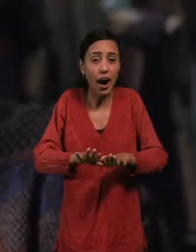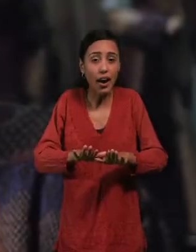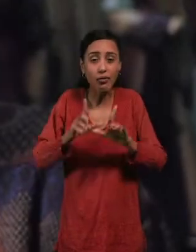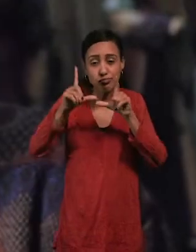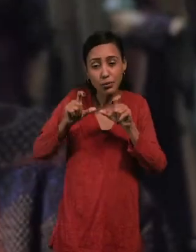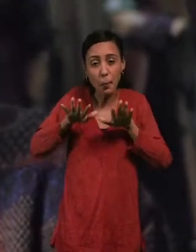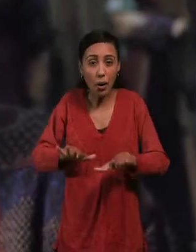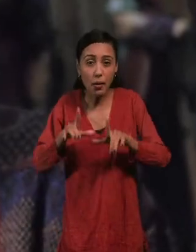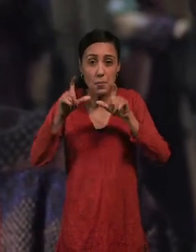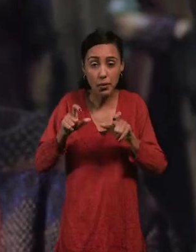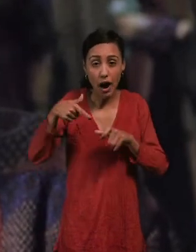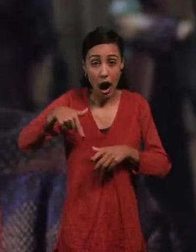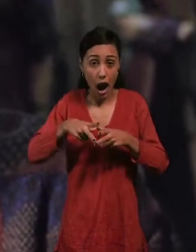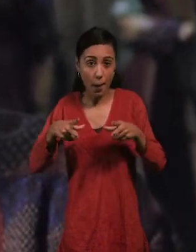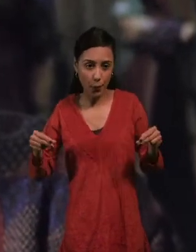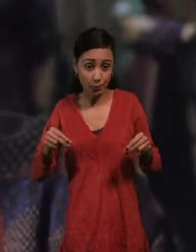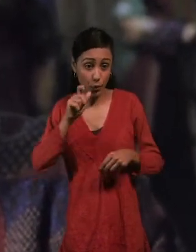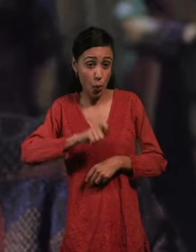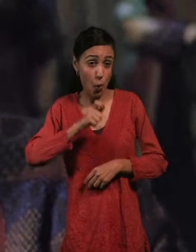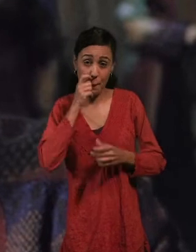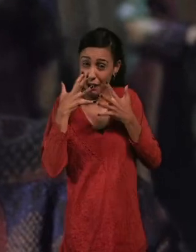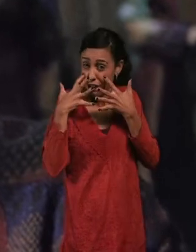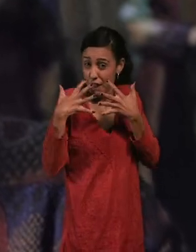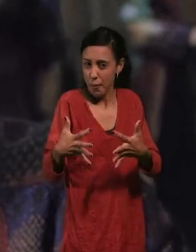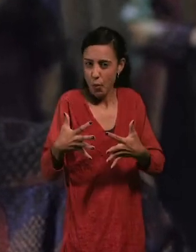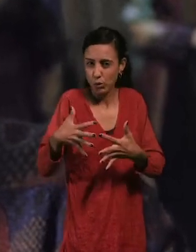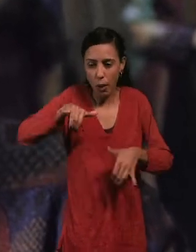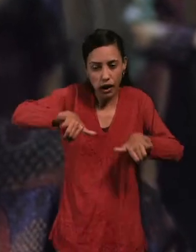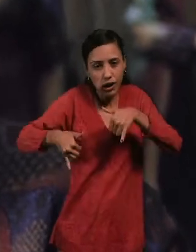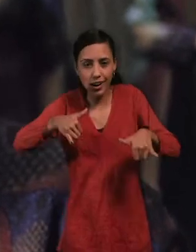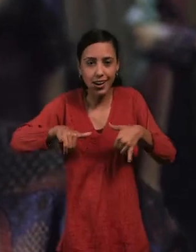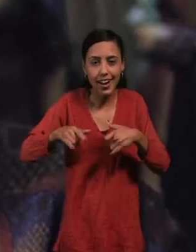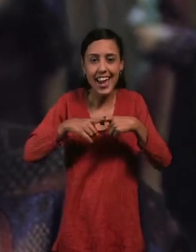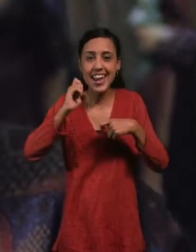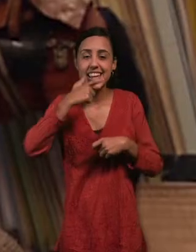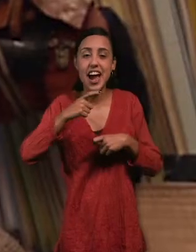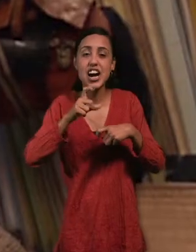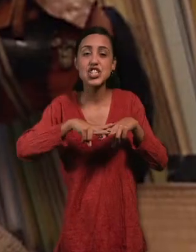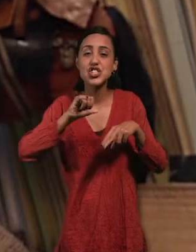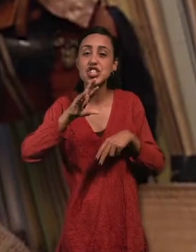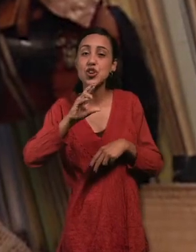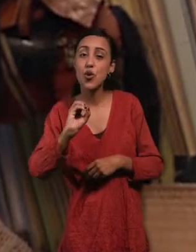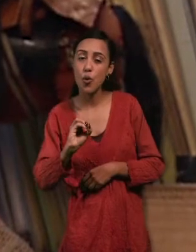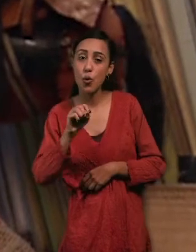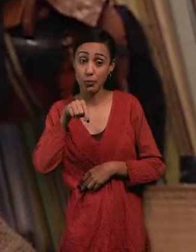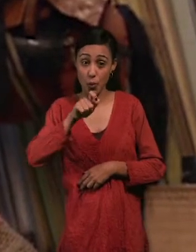Precisamente, uno de los más destacados animadores con marionetas fue Kiachiro Kawamoto. Kawamoto nació